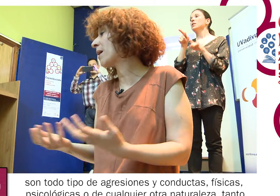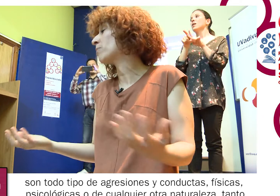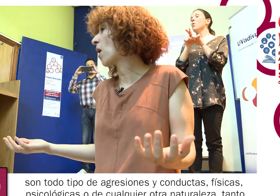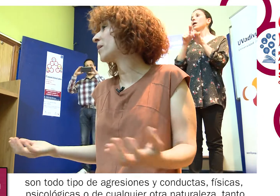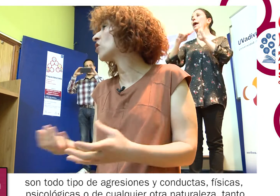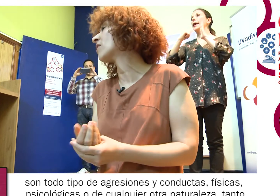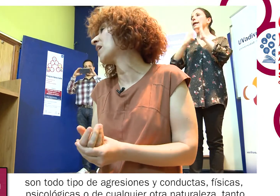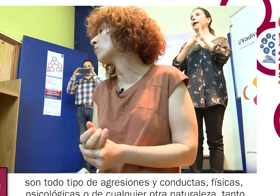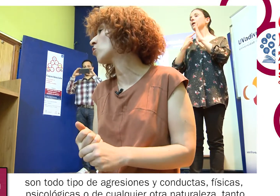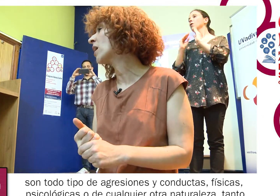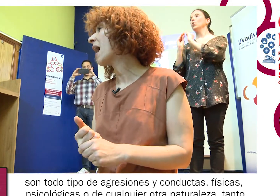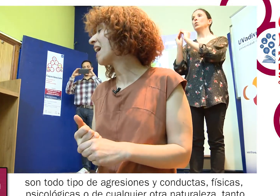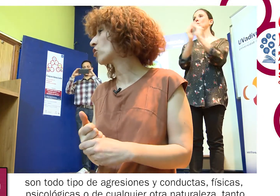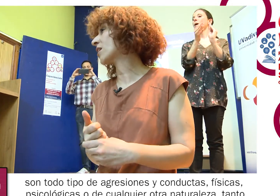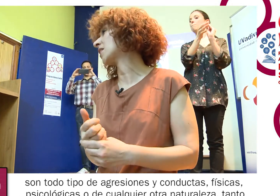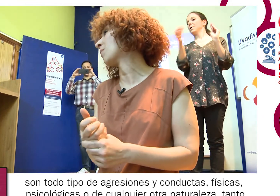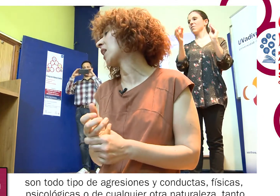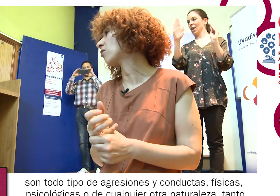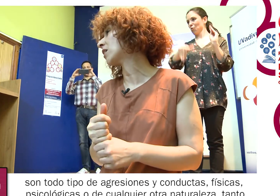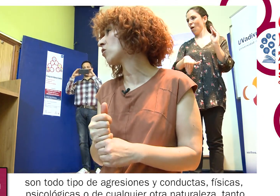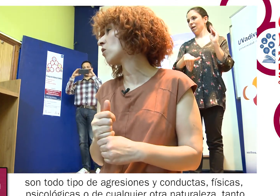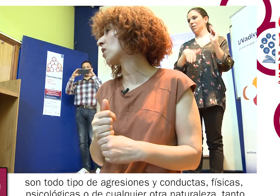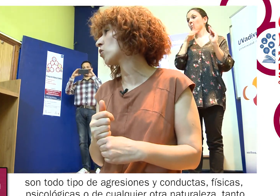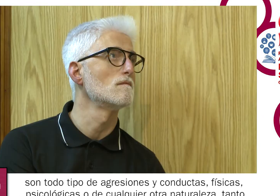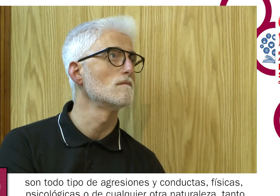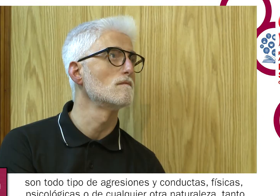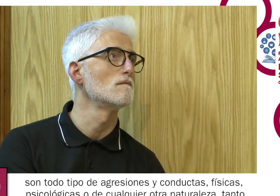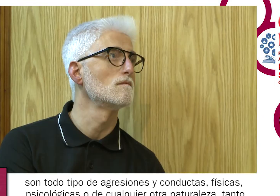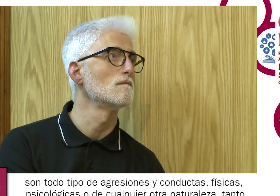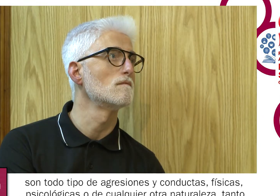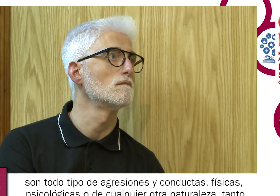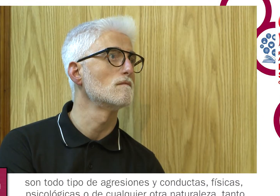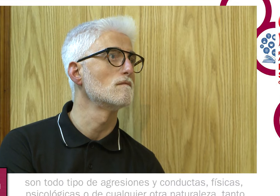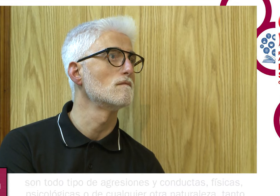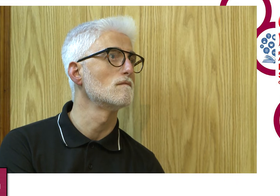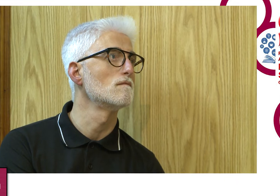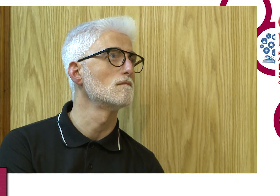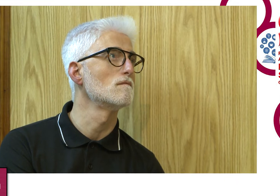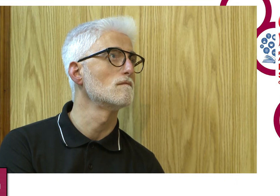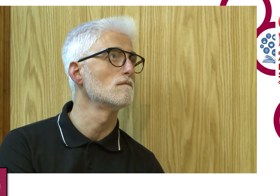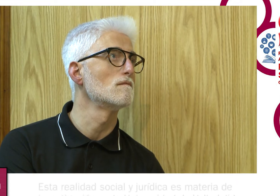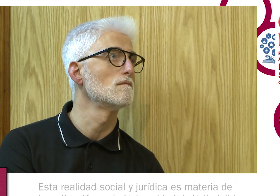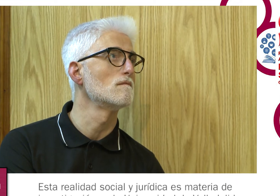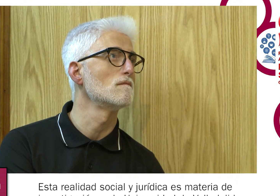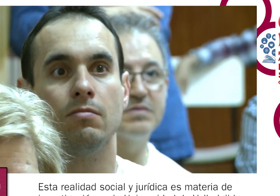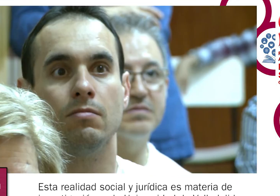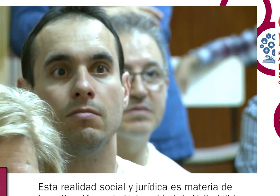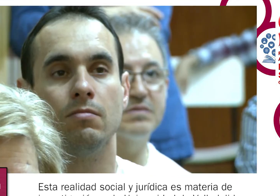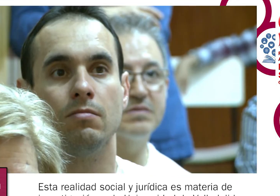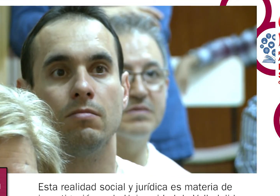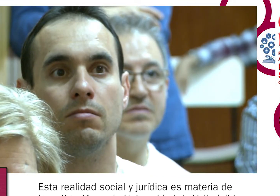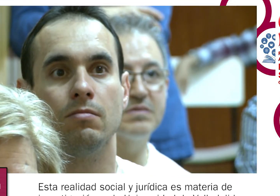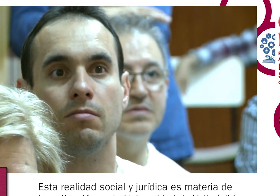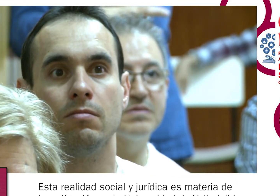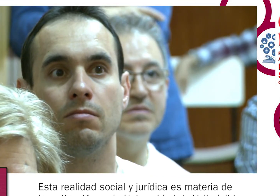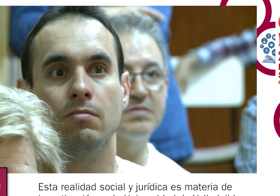físicas, psicológicas... ...o de cualquier otra naturaleza, tanto explícitas como sutiles. Esta realidad social